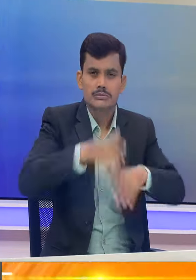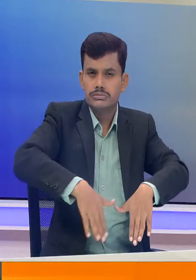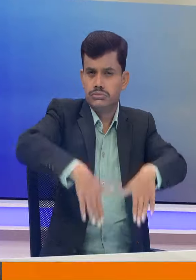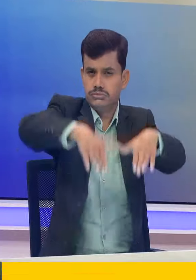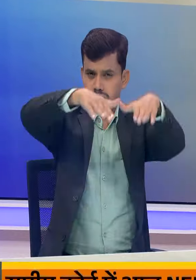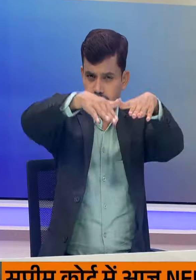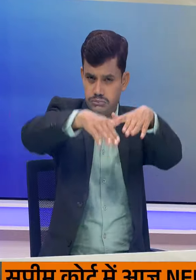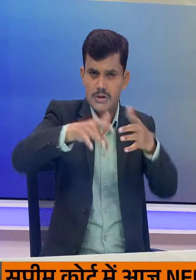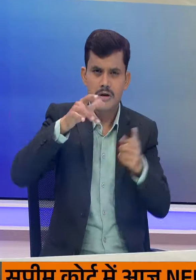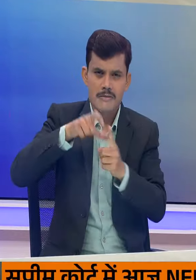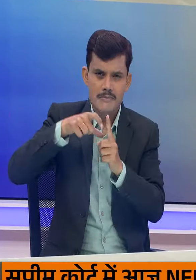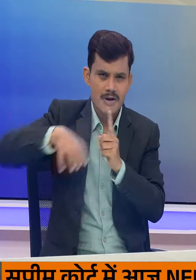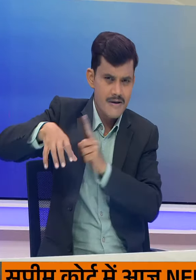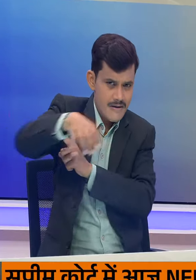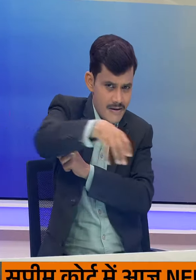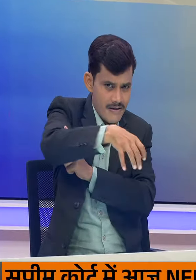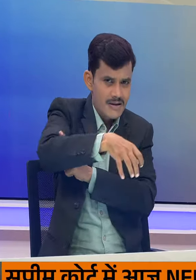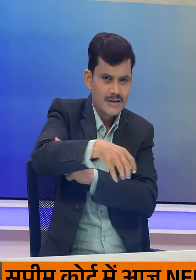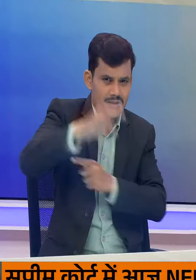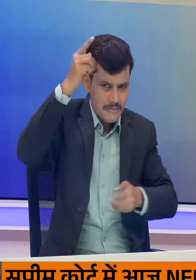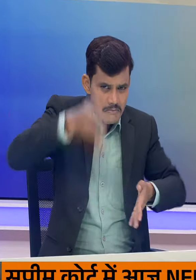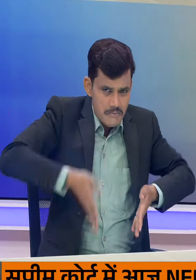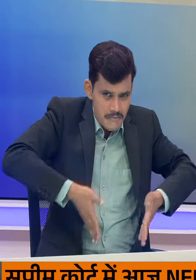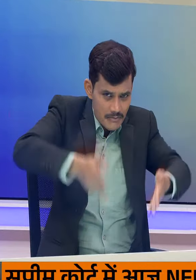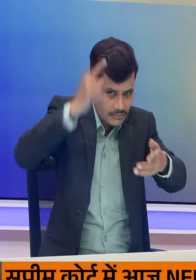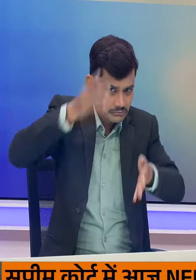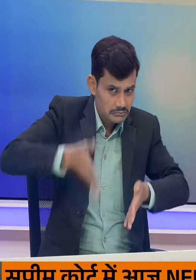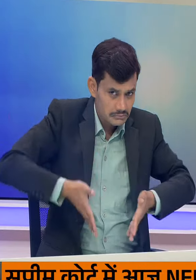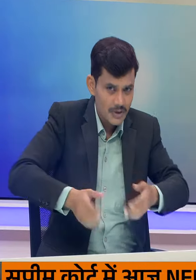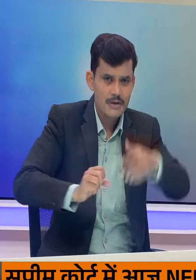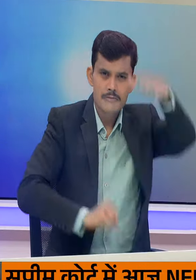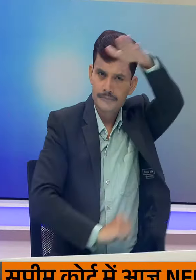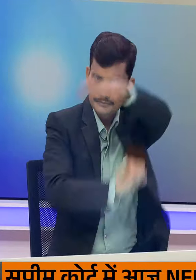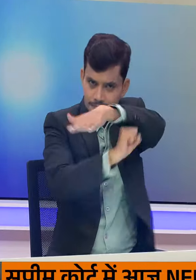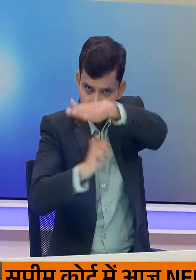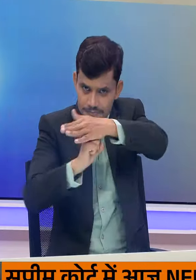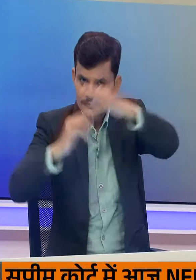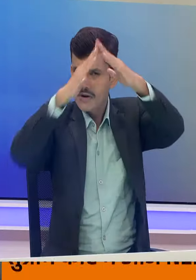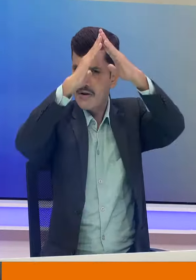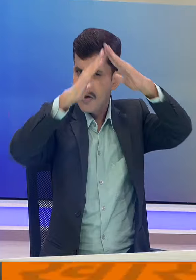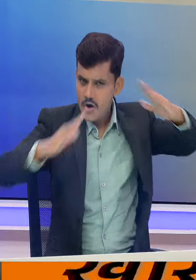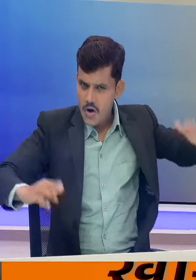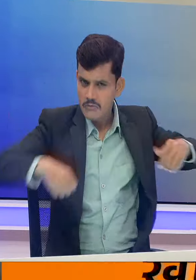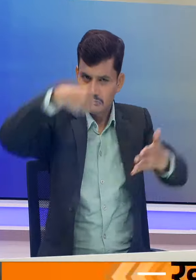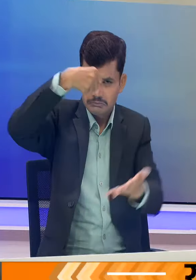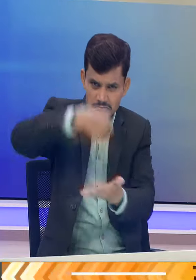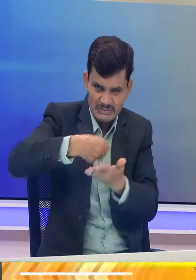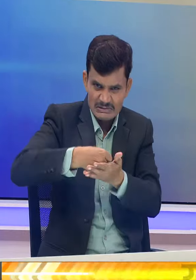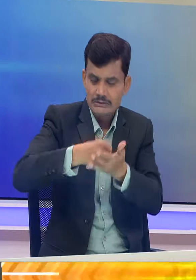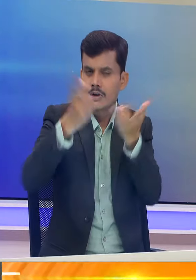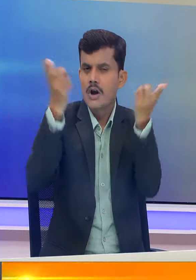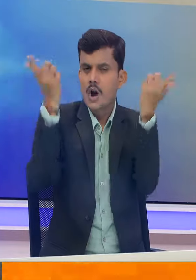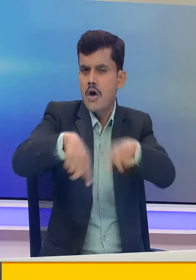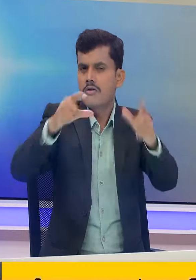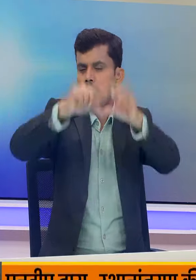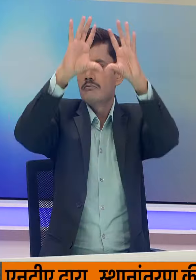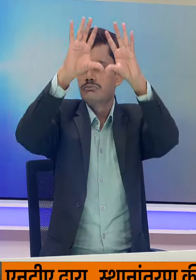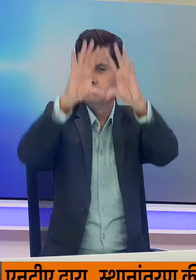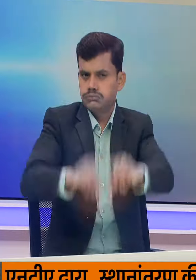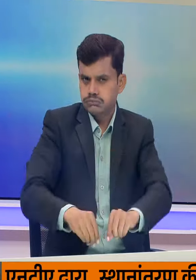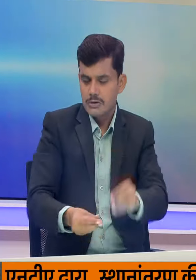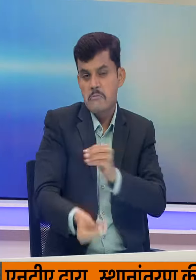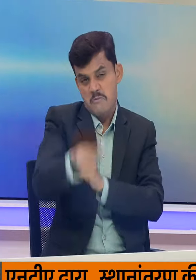वुज़ से ये विभिन जिलों में तेटबंद, सडके, पुल, मकान और अन्य बुनियादी धाचों को भी काफी नुकसान